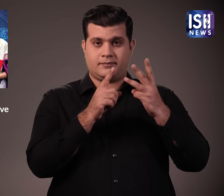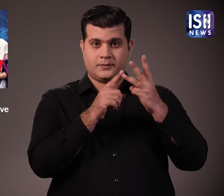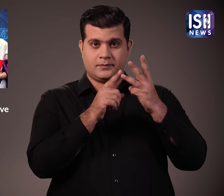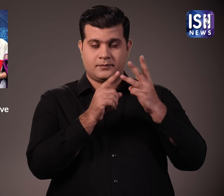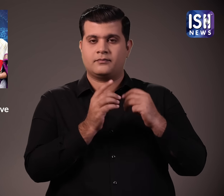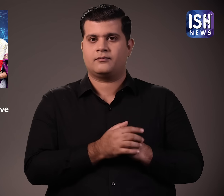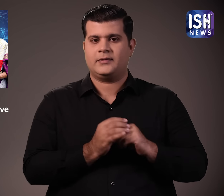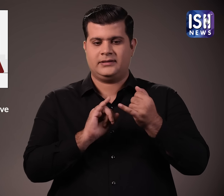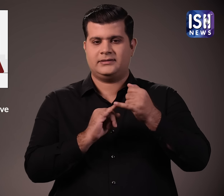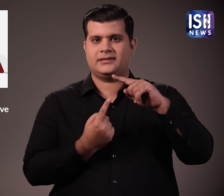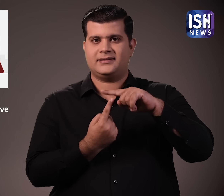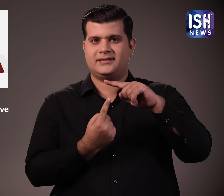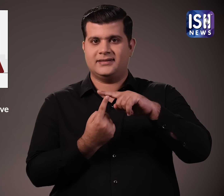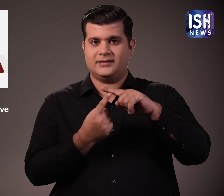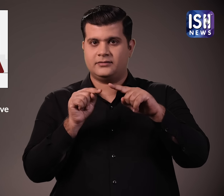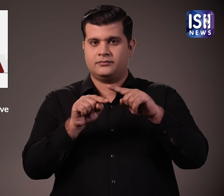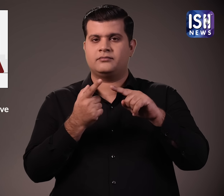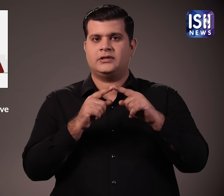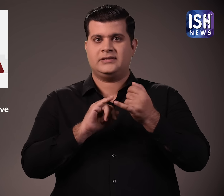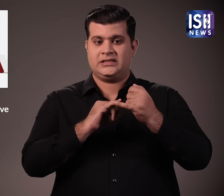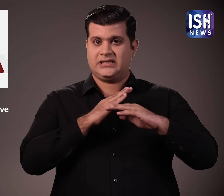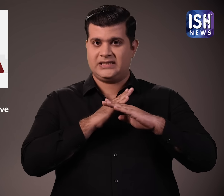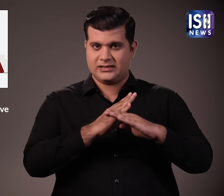स्टी का मतलब है सिक्यॉरिटी स्ट्रांजक्शन टैक्स